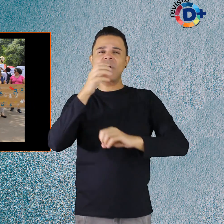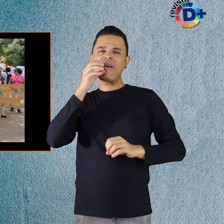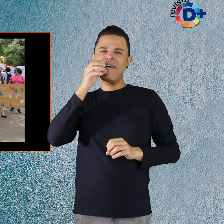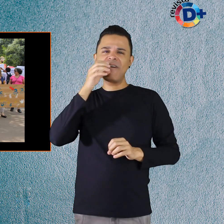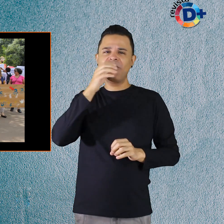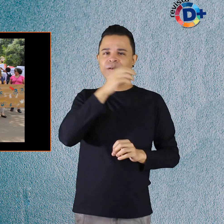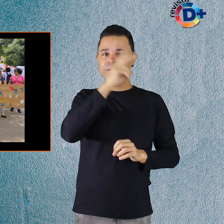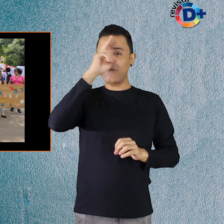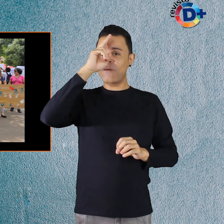Ibirapuera.